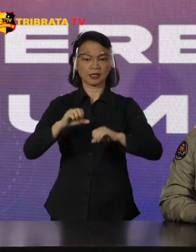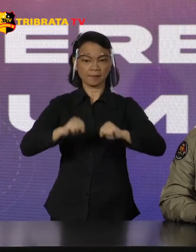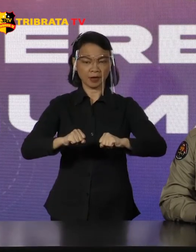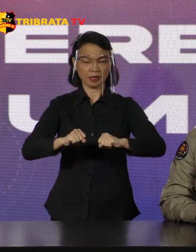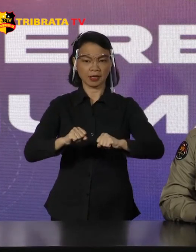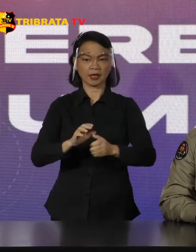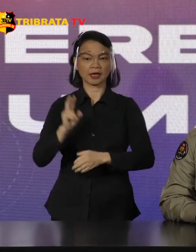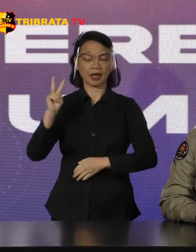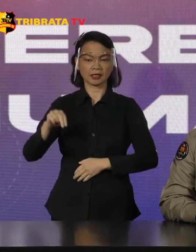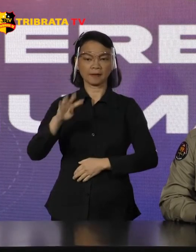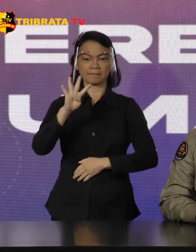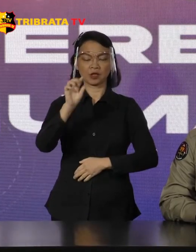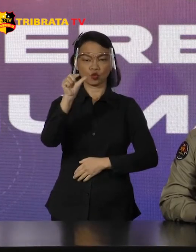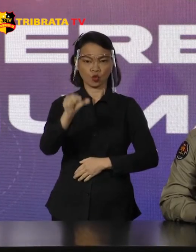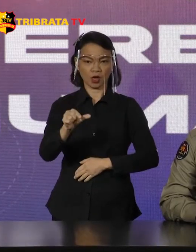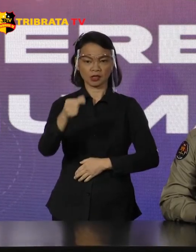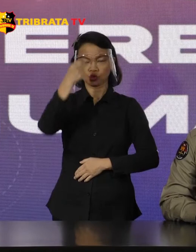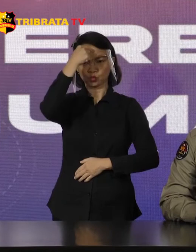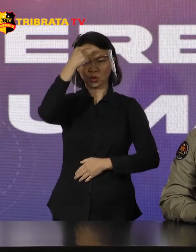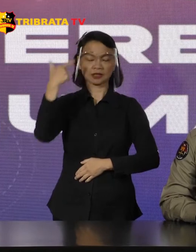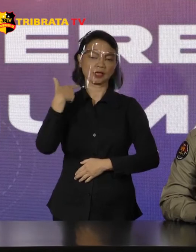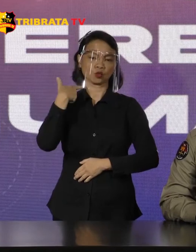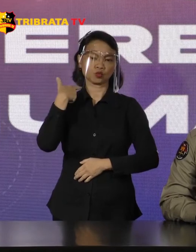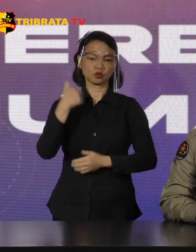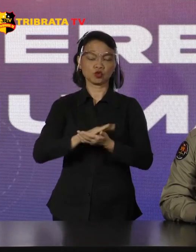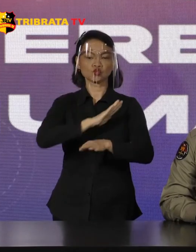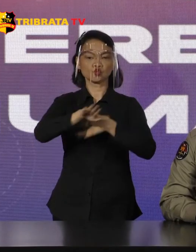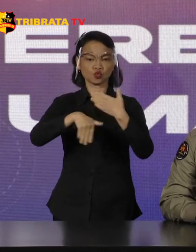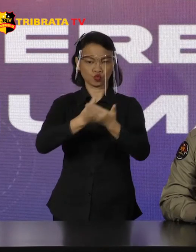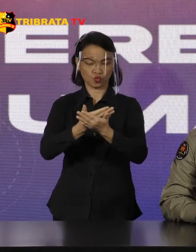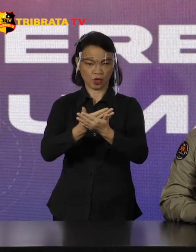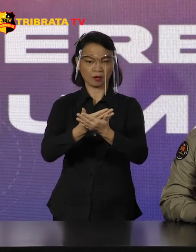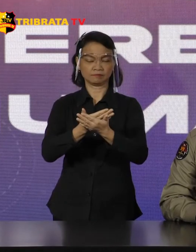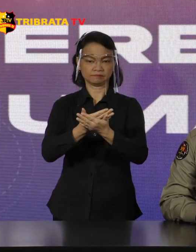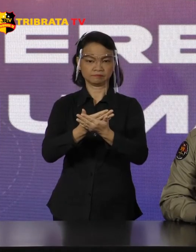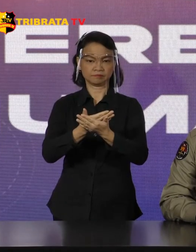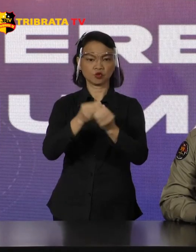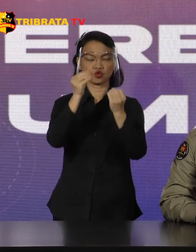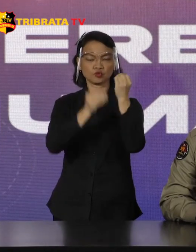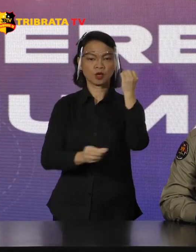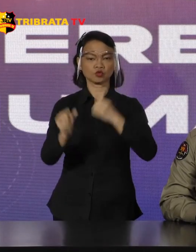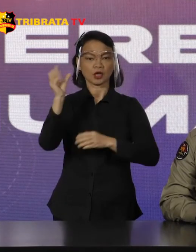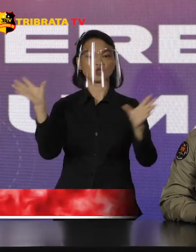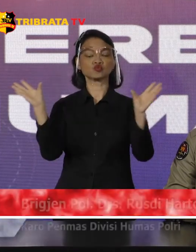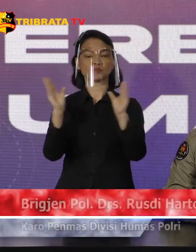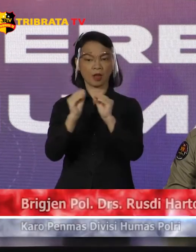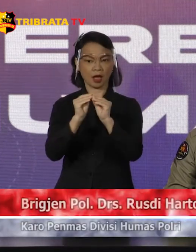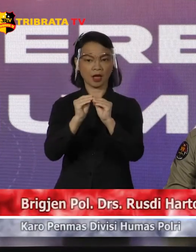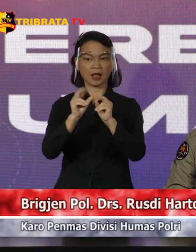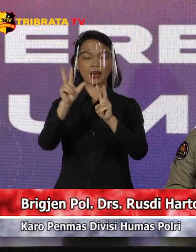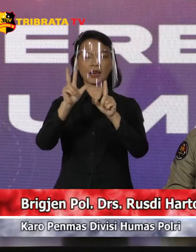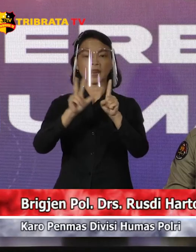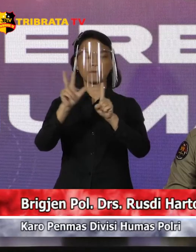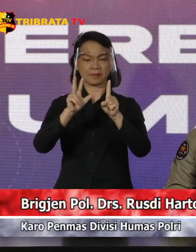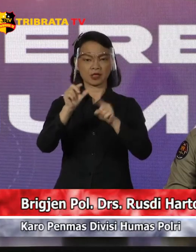terduga terorisme Jadi seluruhnya di Sumatera Utara berjumlah 18